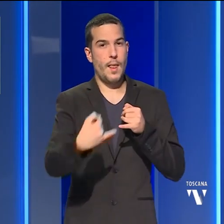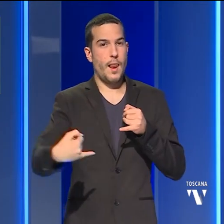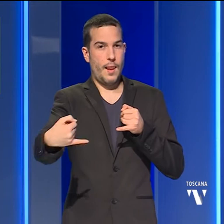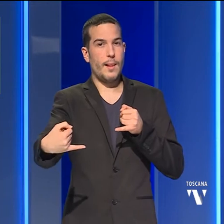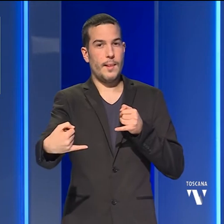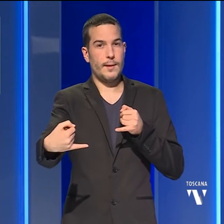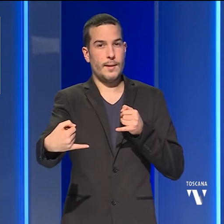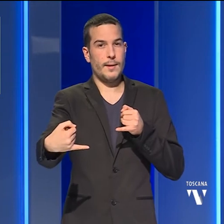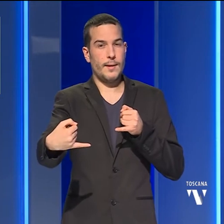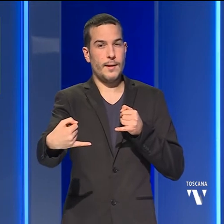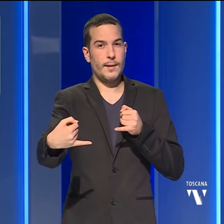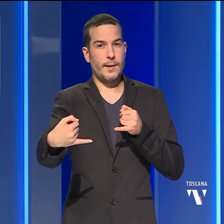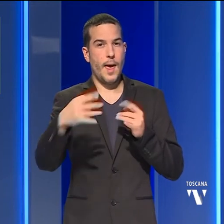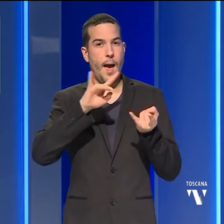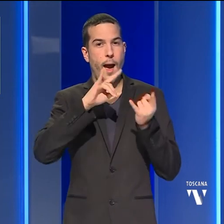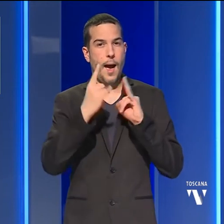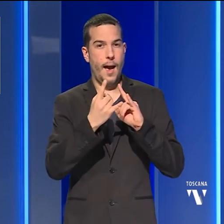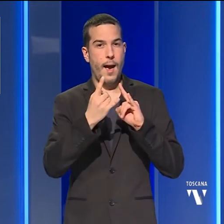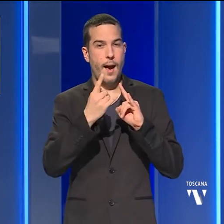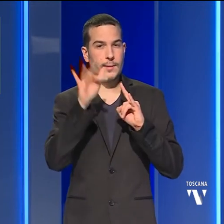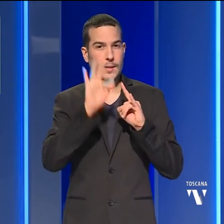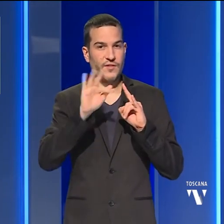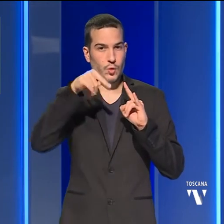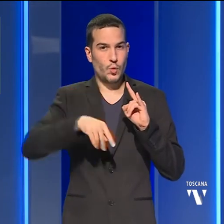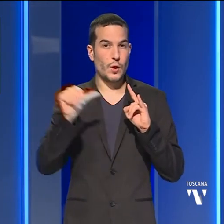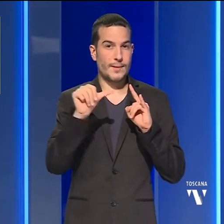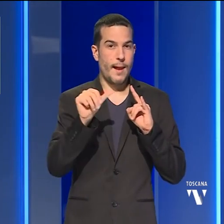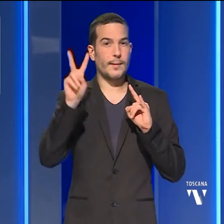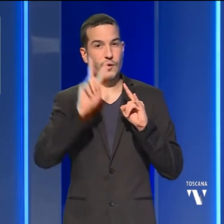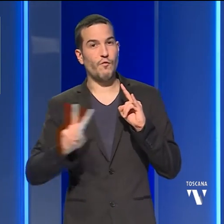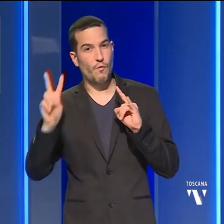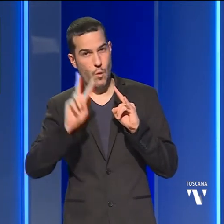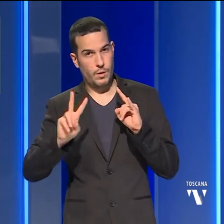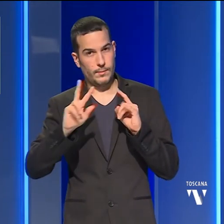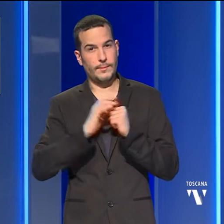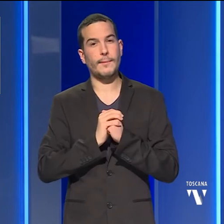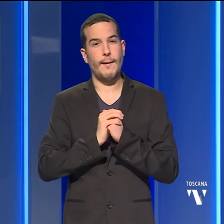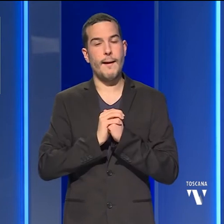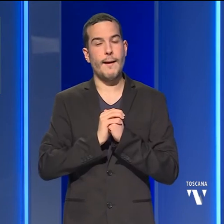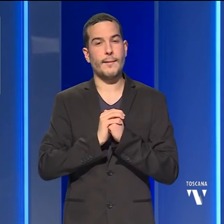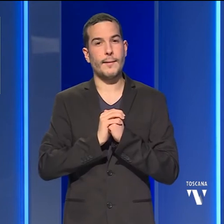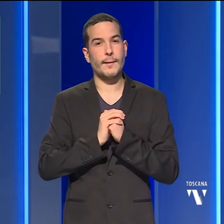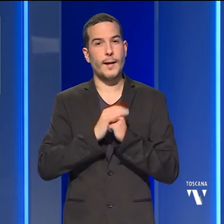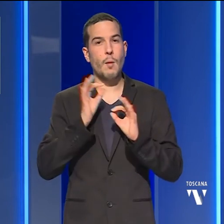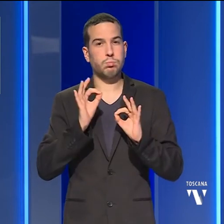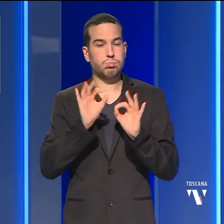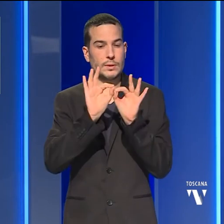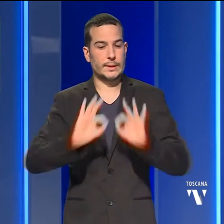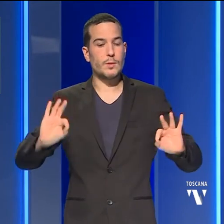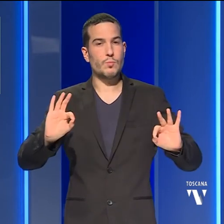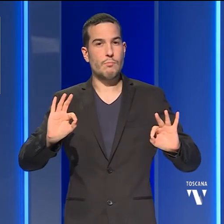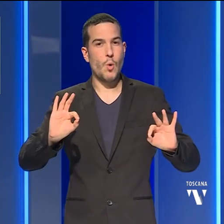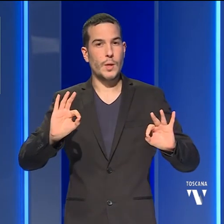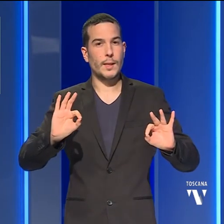dei distaccamenti di Castelfranco di Sotto e di Saline di Volterra e quindi disponibili come numeri